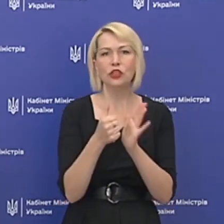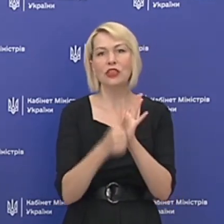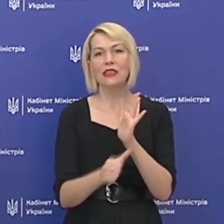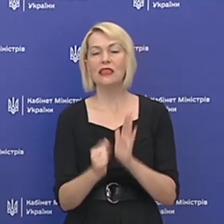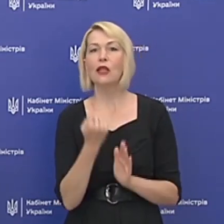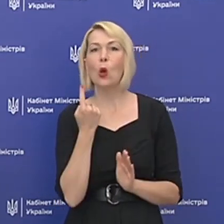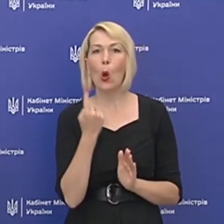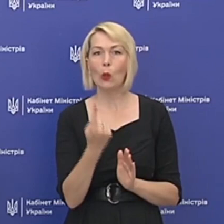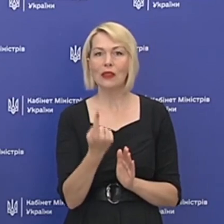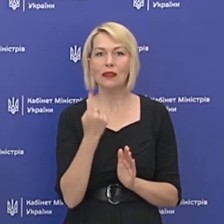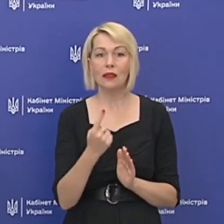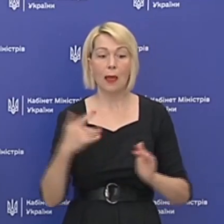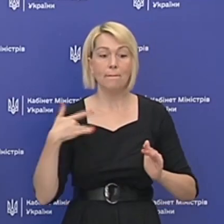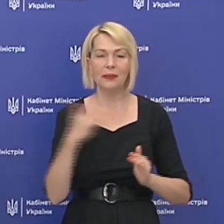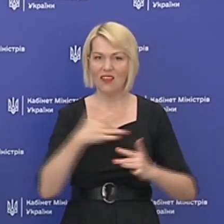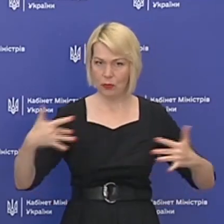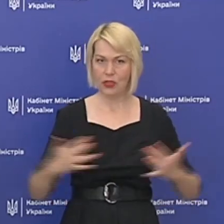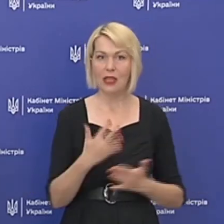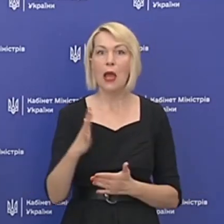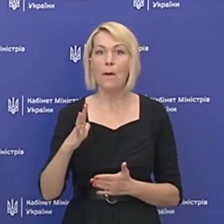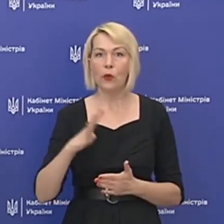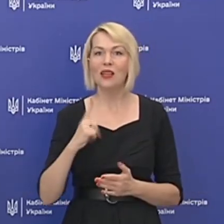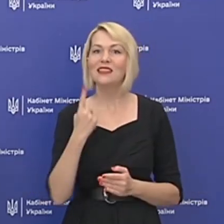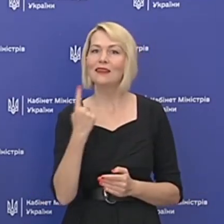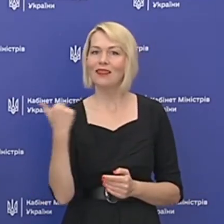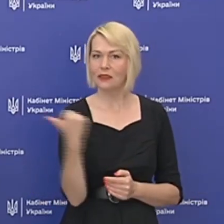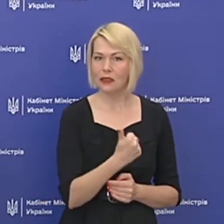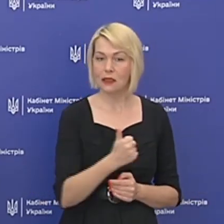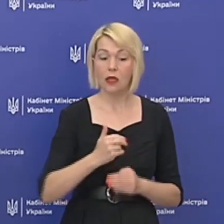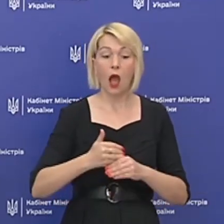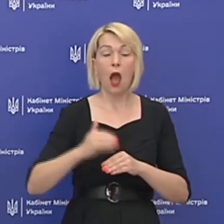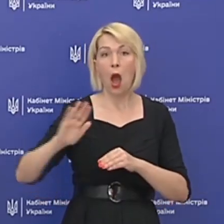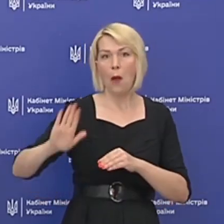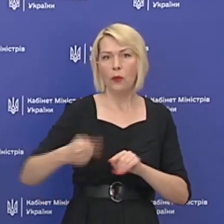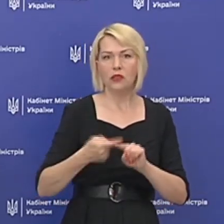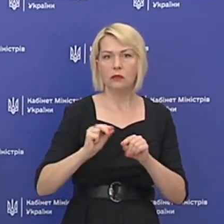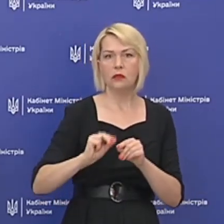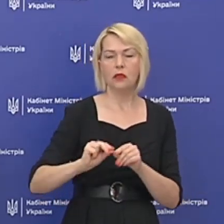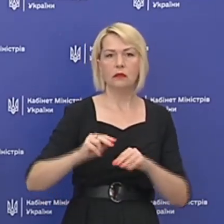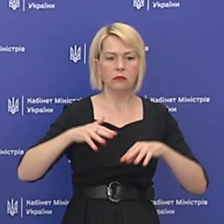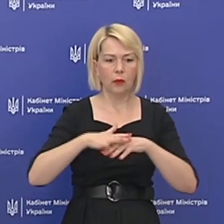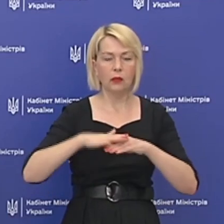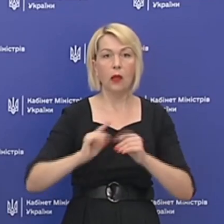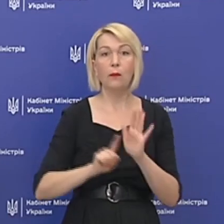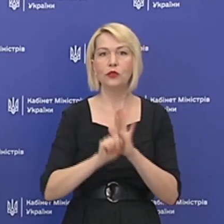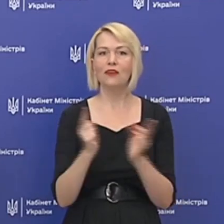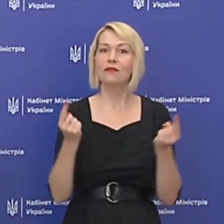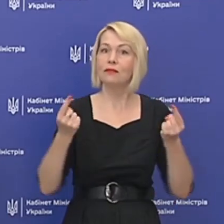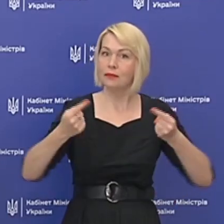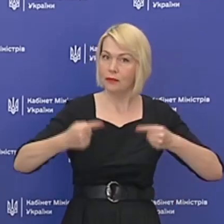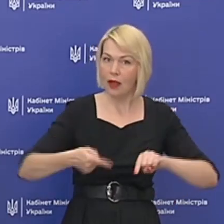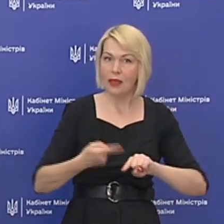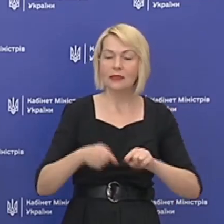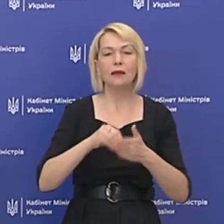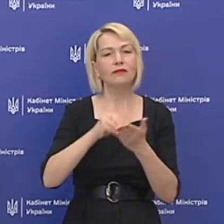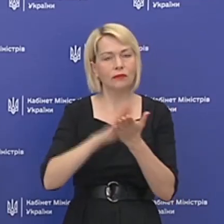пневмонія була за тиждень. Потім в нас цей показник почав падати, і це, в тому числі,